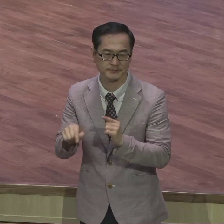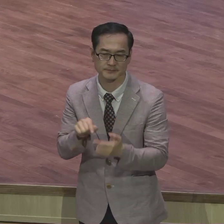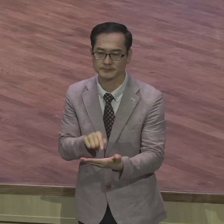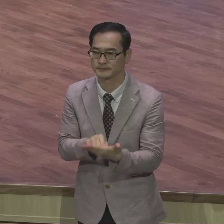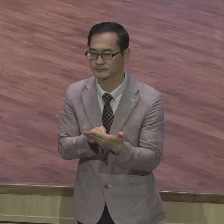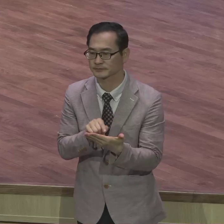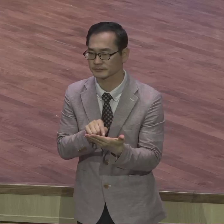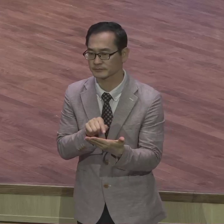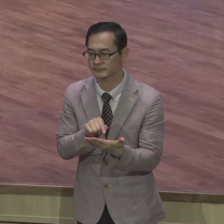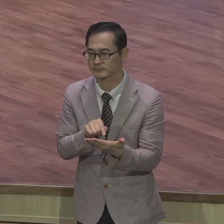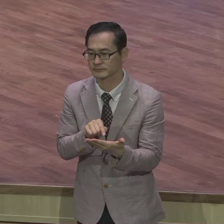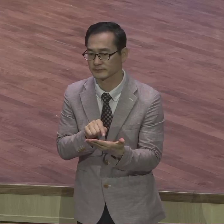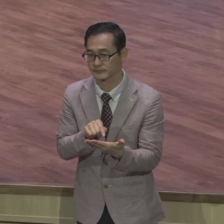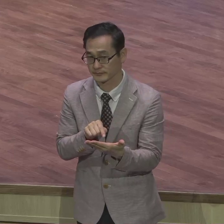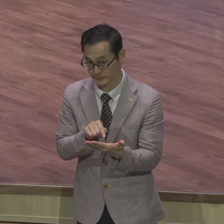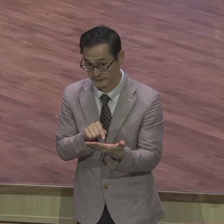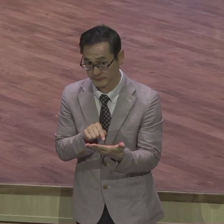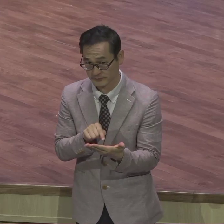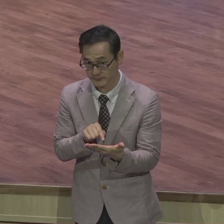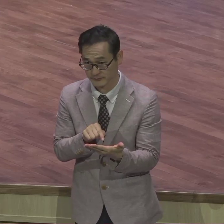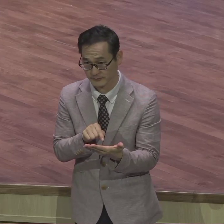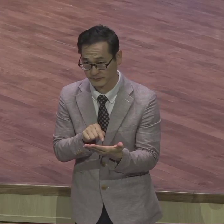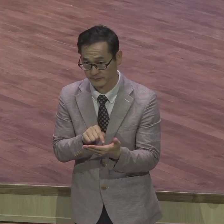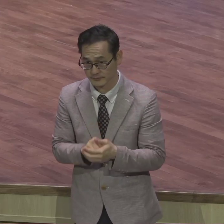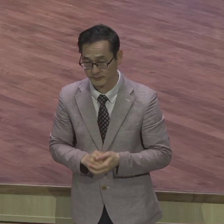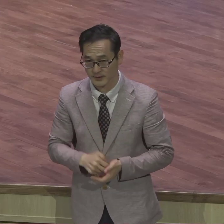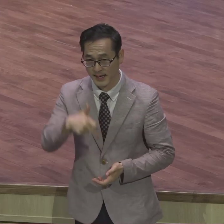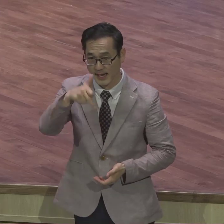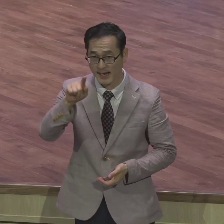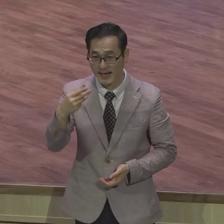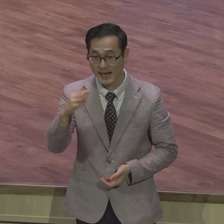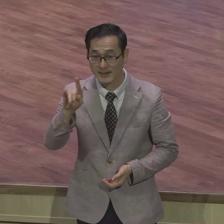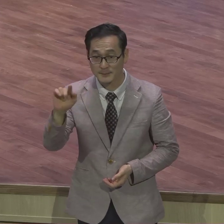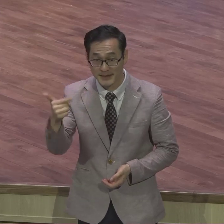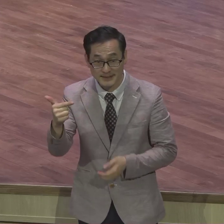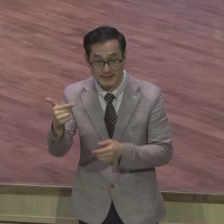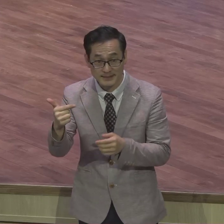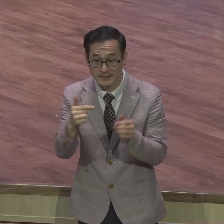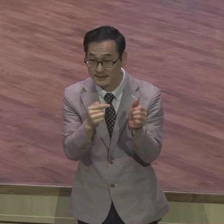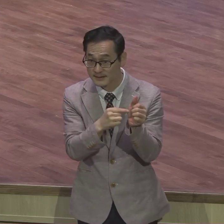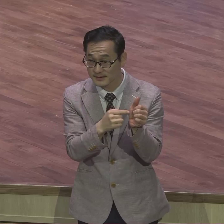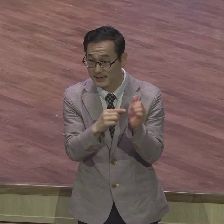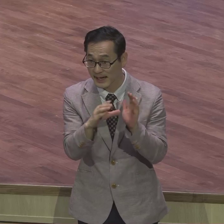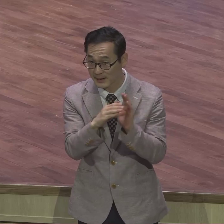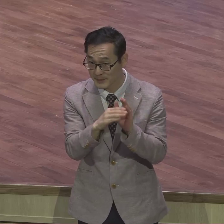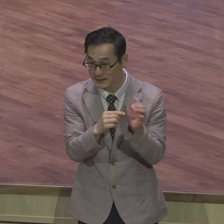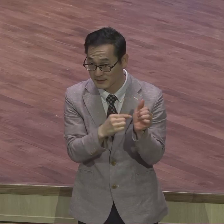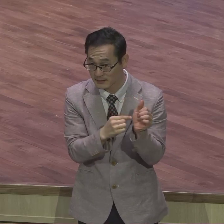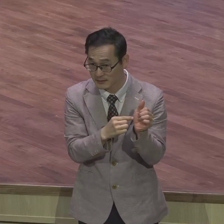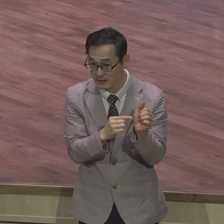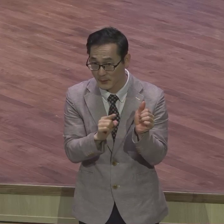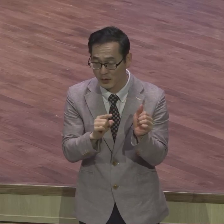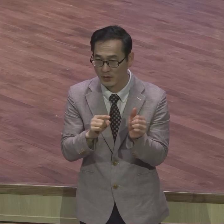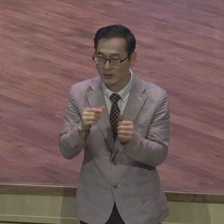말씀이 있어야 돼요 종교개혁자 요한 칼비는 이런 말 했어요 성경이 가는 데까지 가고